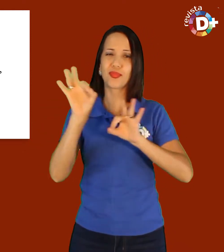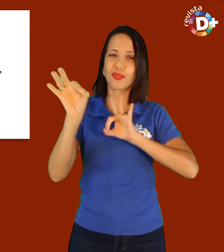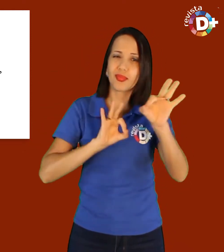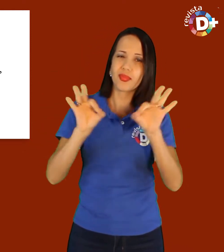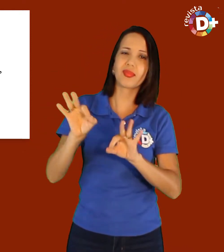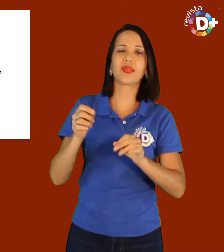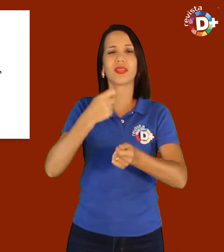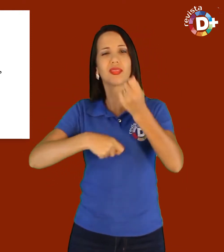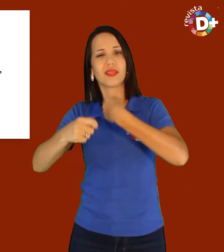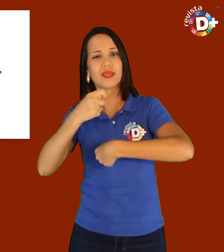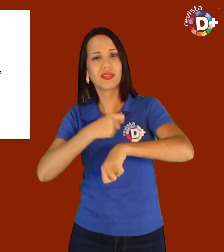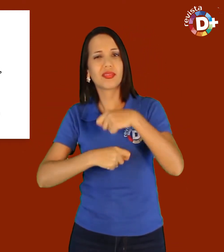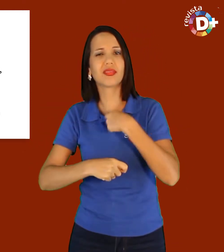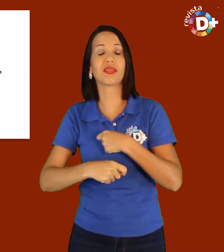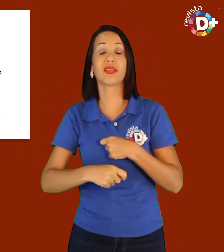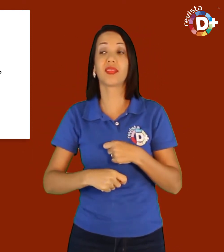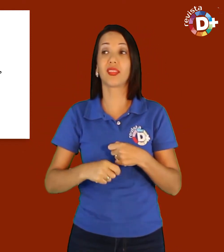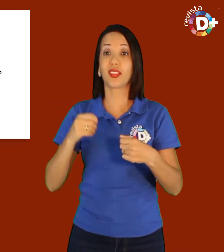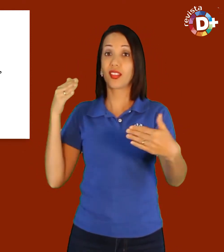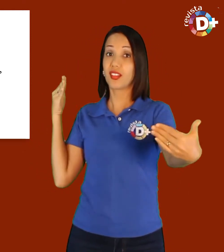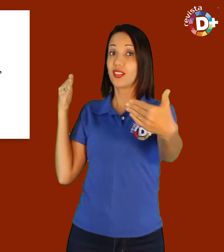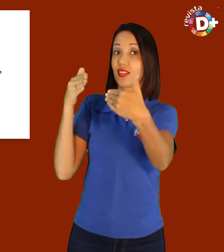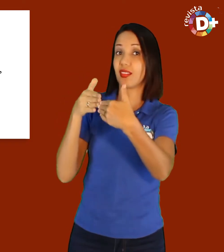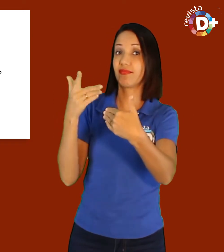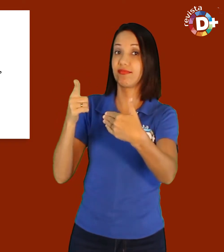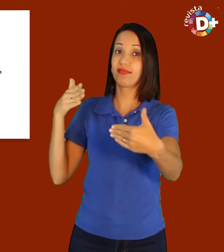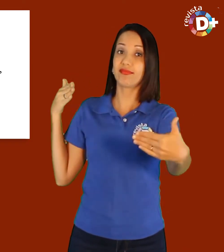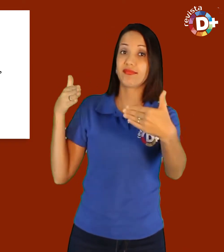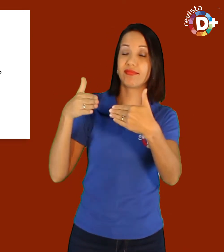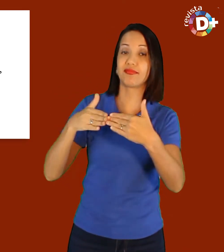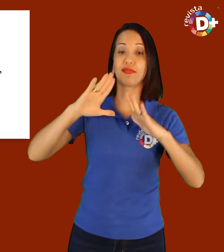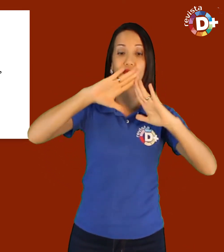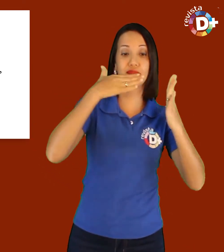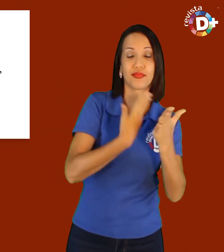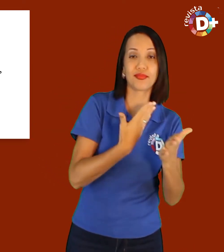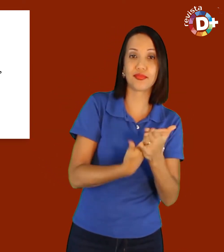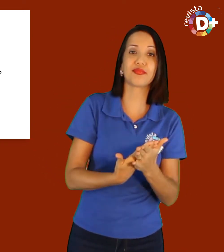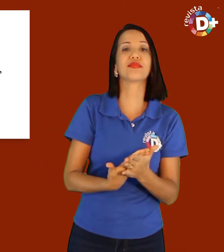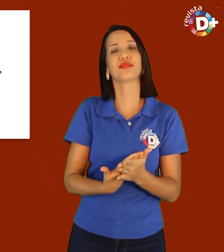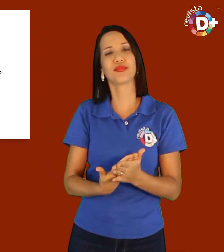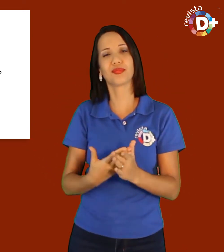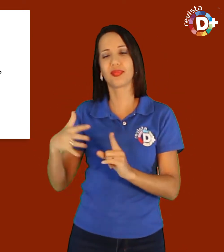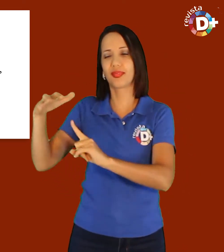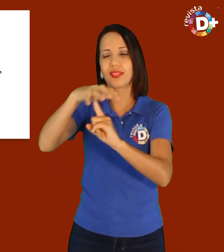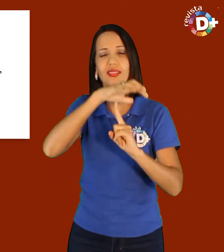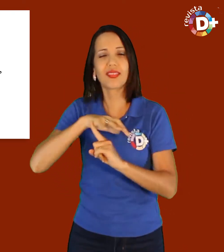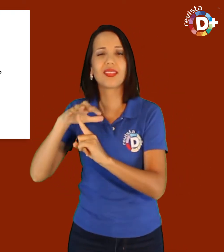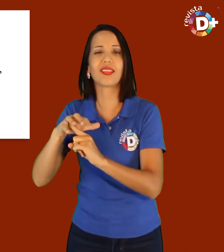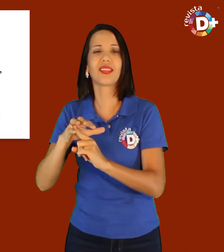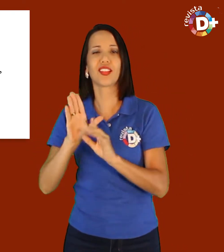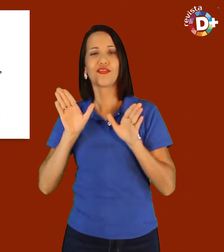que órgãos da administração direta e indireta, como escolas, praças, fóruns,